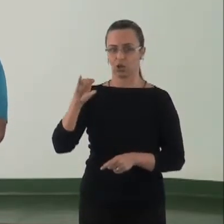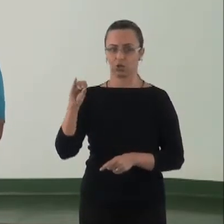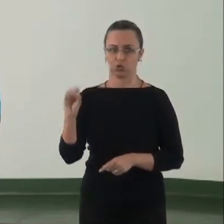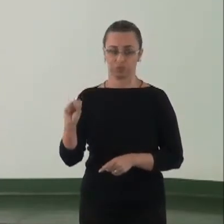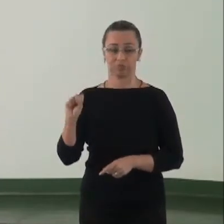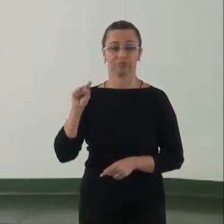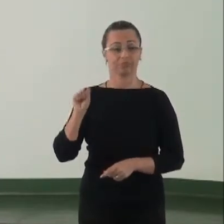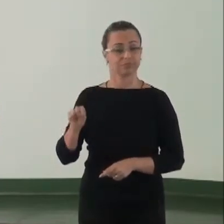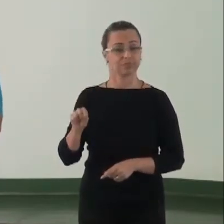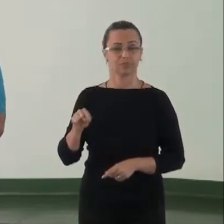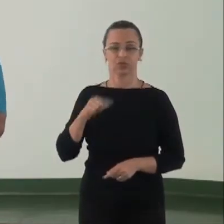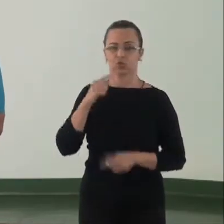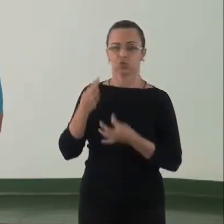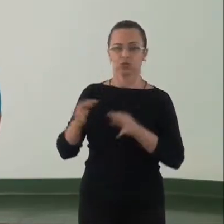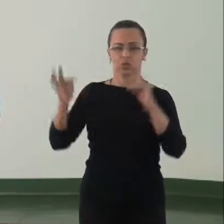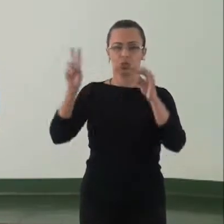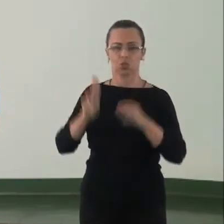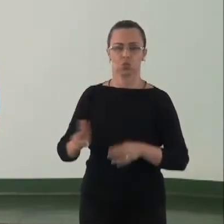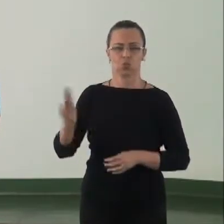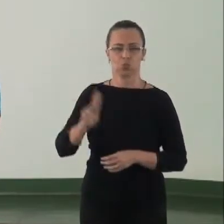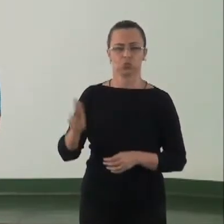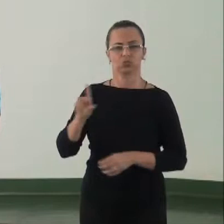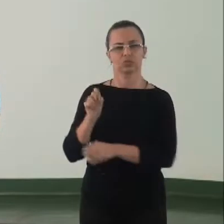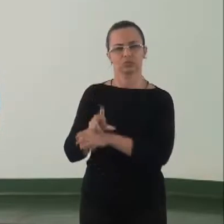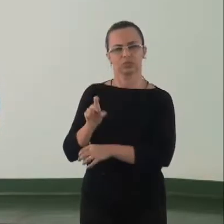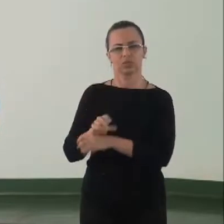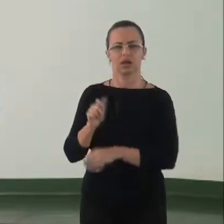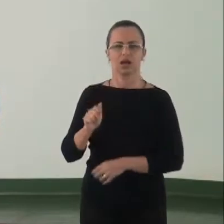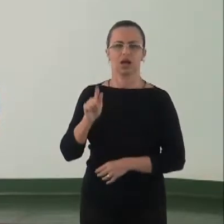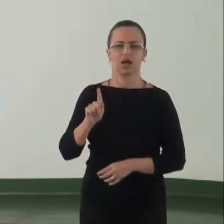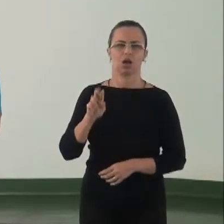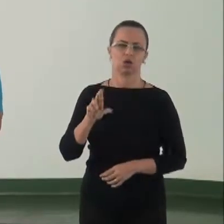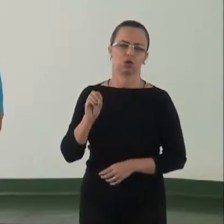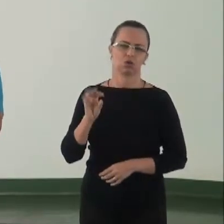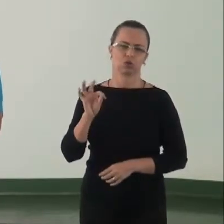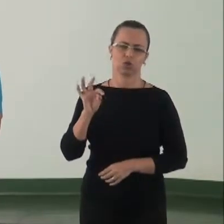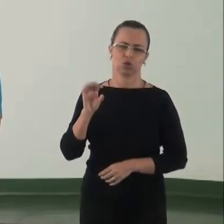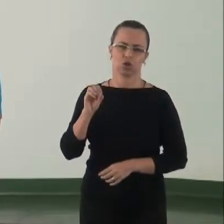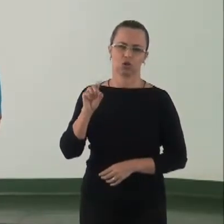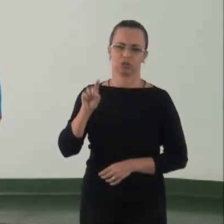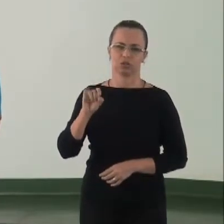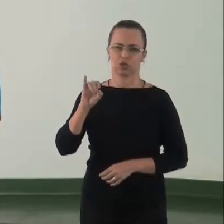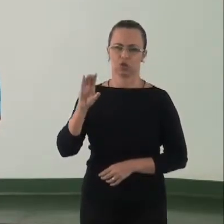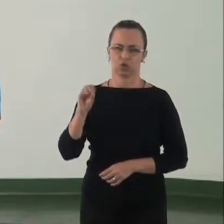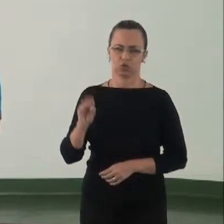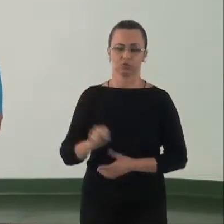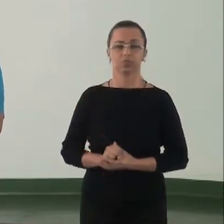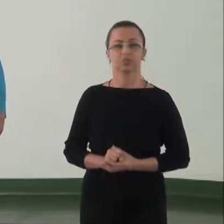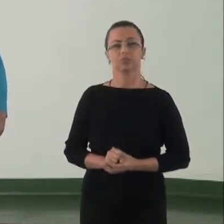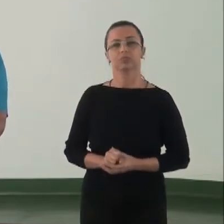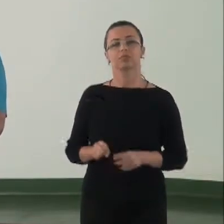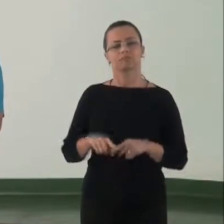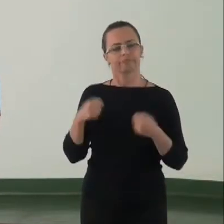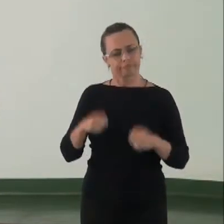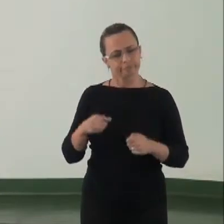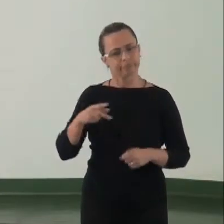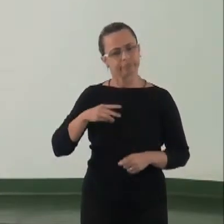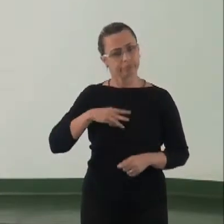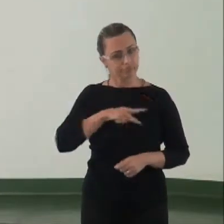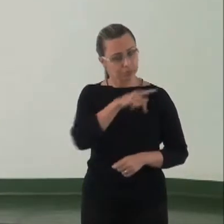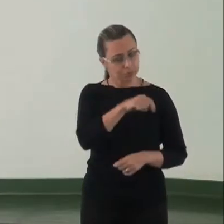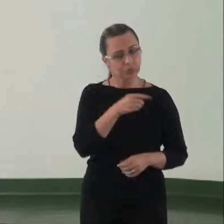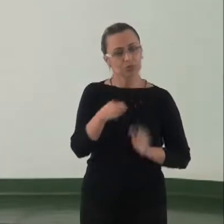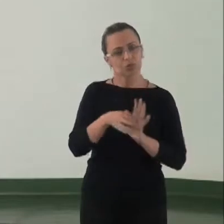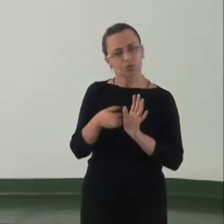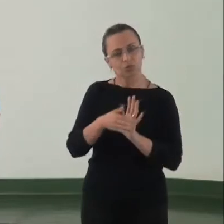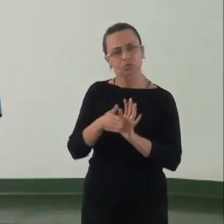transgênicos dos agrotóxicos. Sugere-se também que o Ministério Público exija a implementação do Plano Nacional de